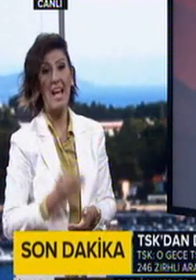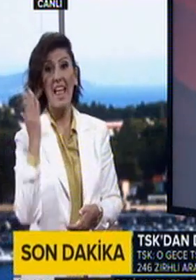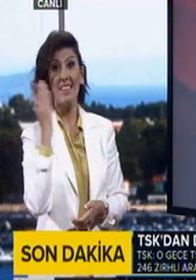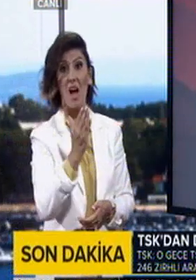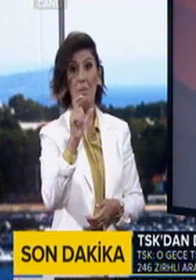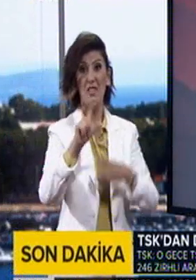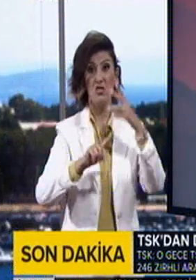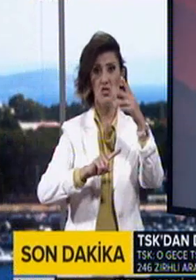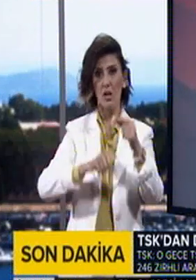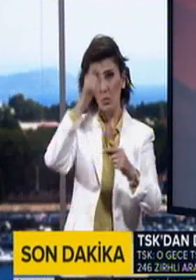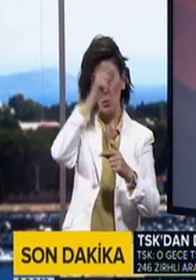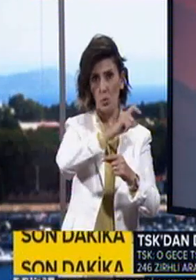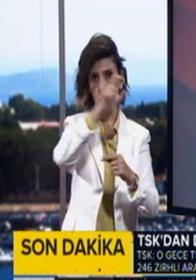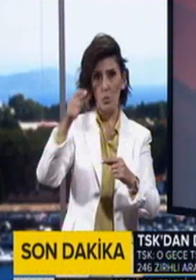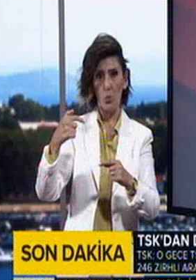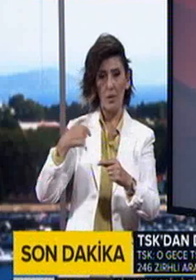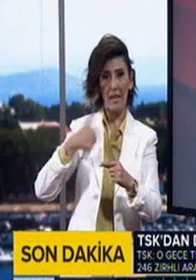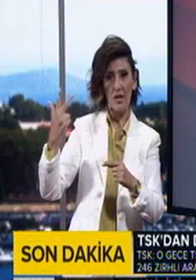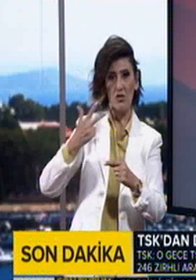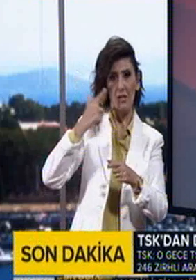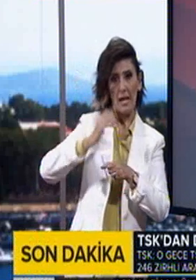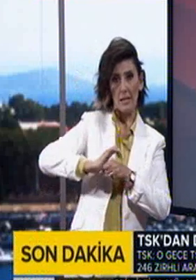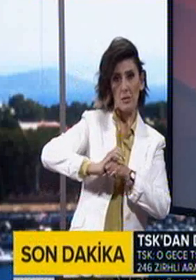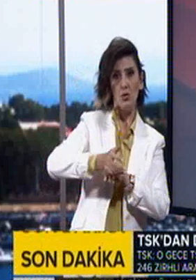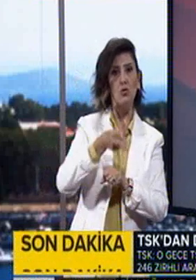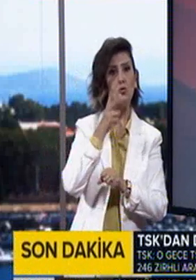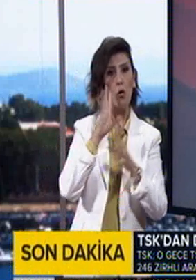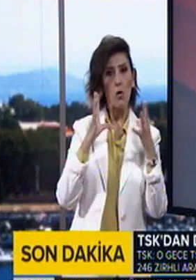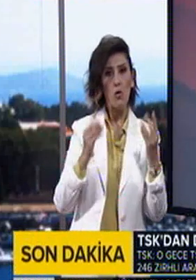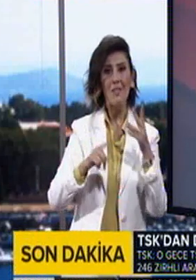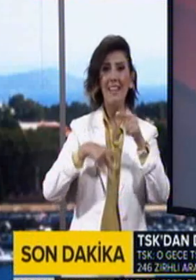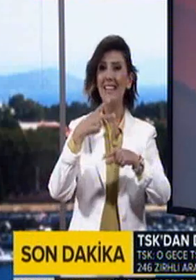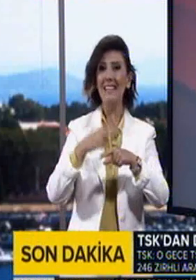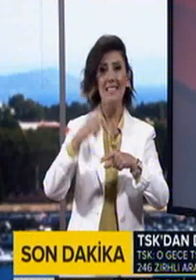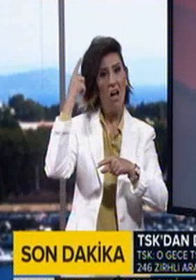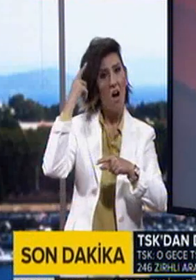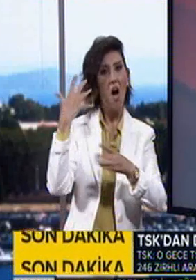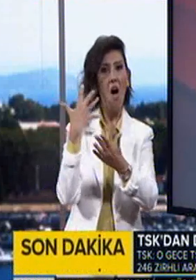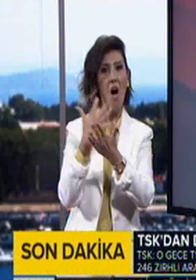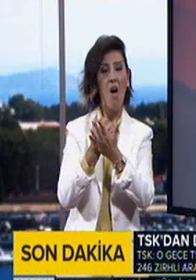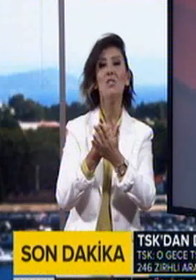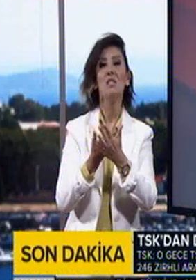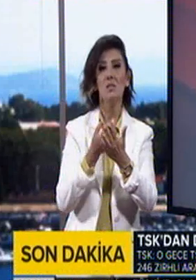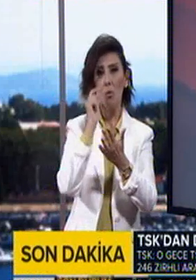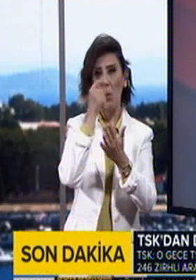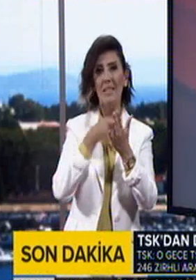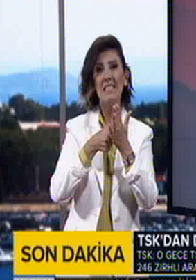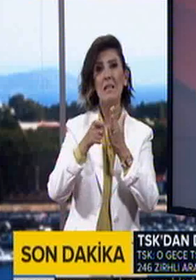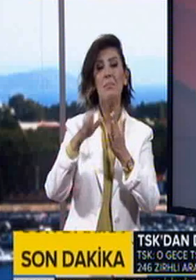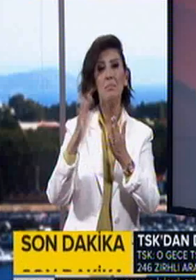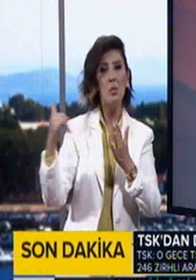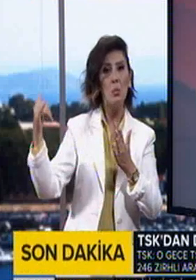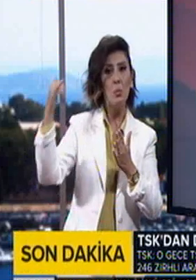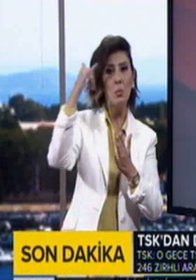Darbecilerin Türkiye'ye yaşattığı şiddet sona erdi. İzleri de hafızalarda. Uçakların kentleri terörize